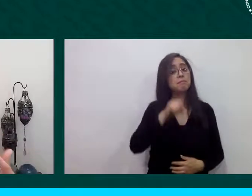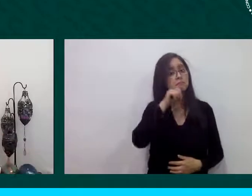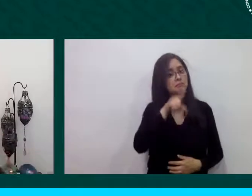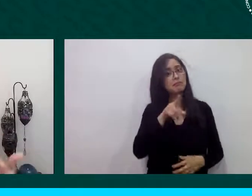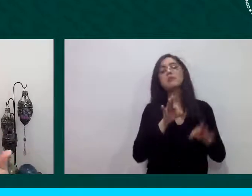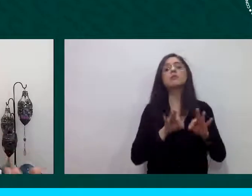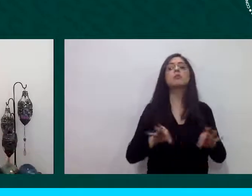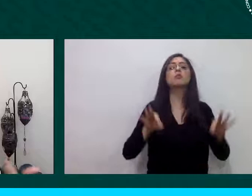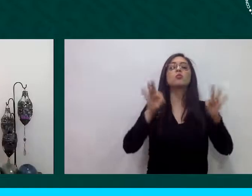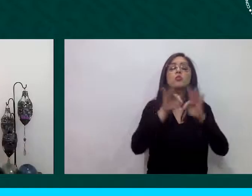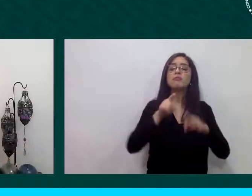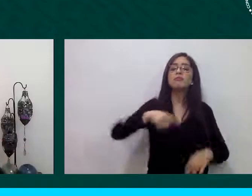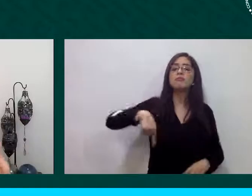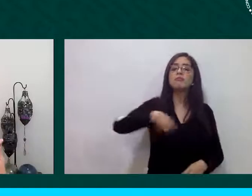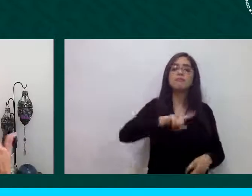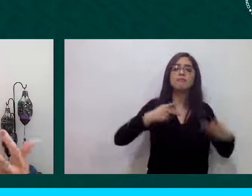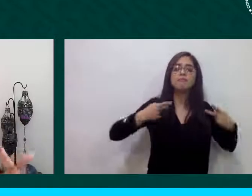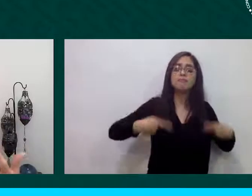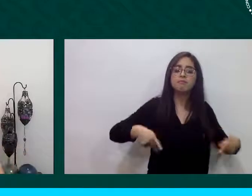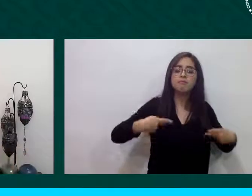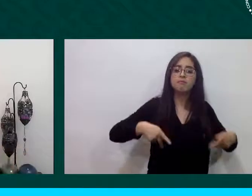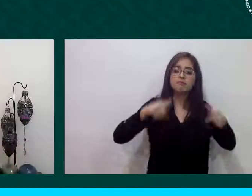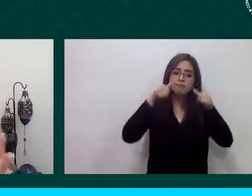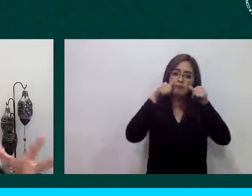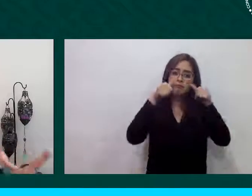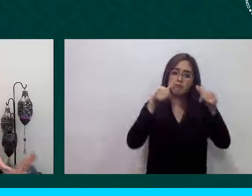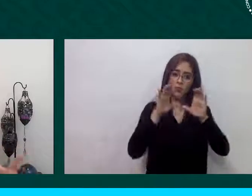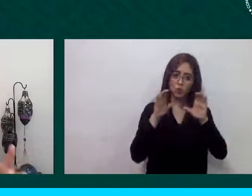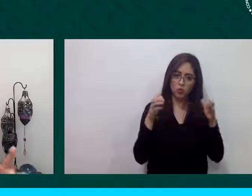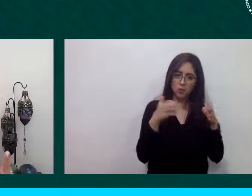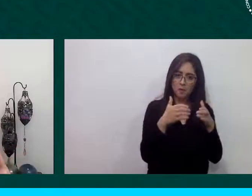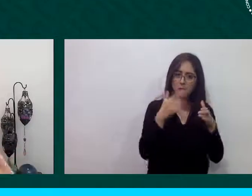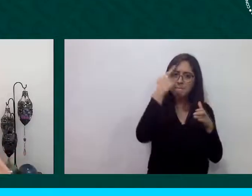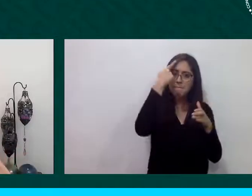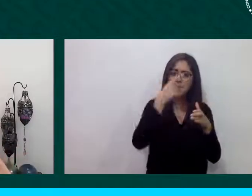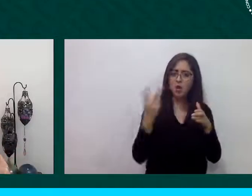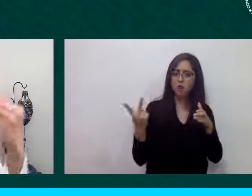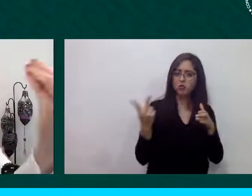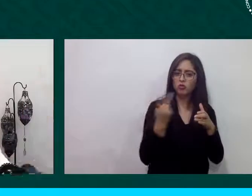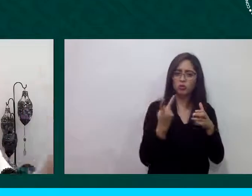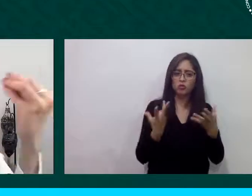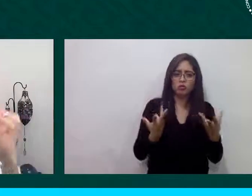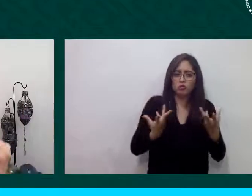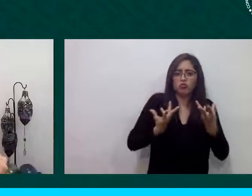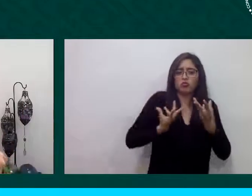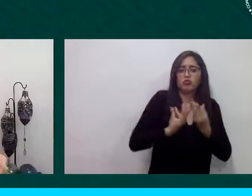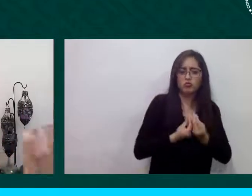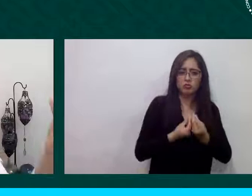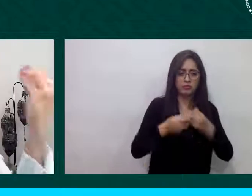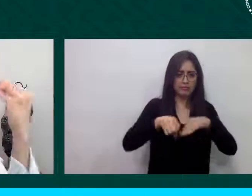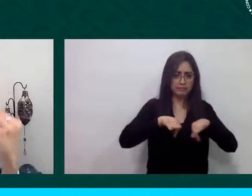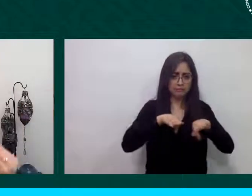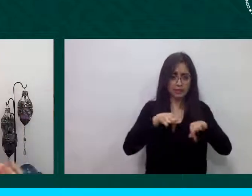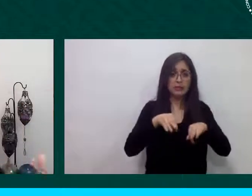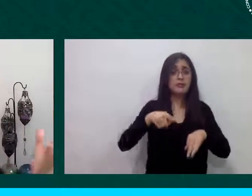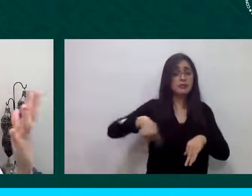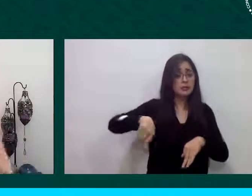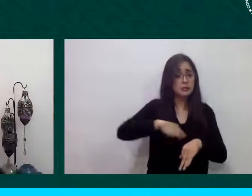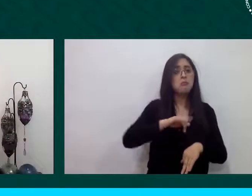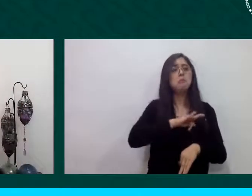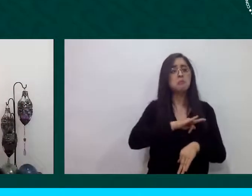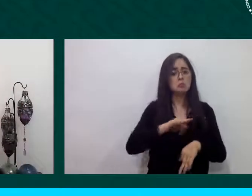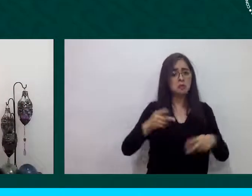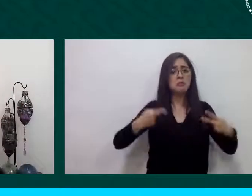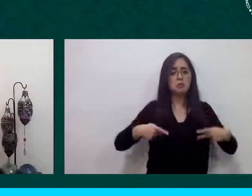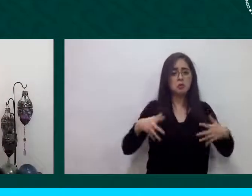haber justo esta vinculación ya que buscando una integración por parte de comunidad migrante refugiada